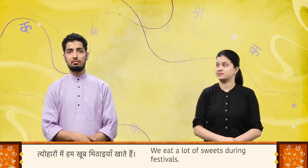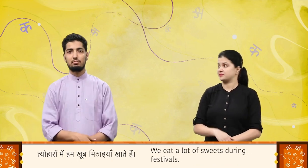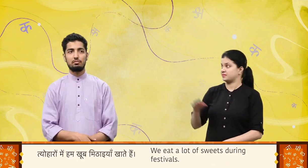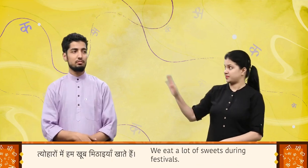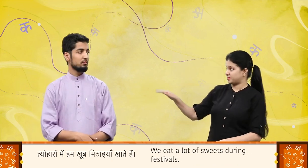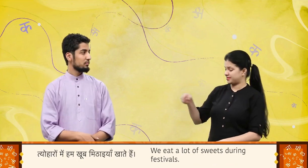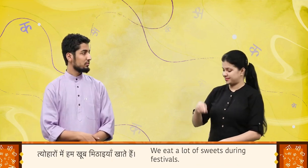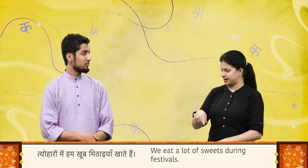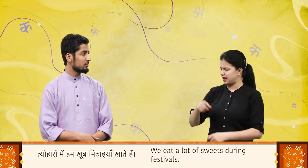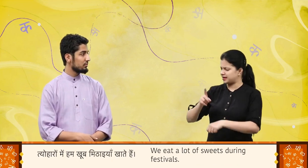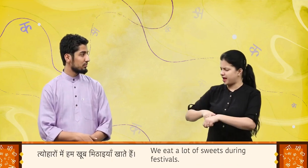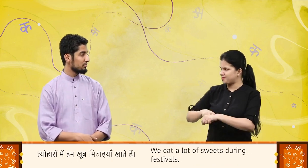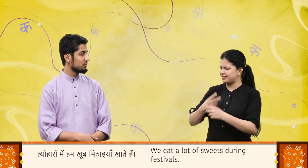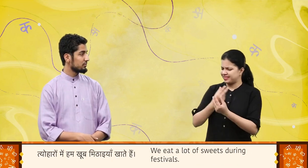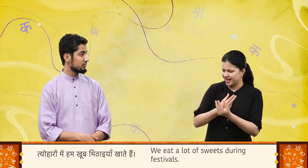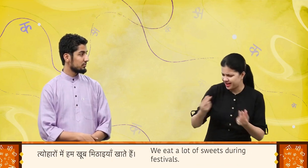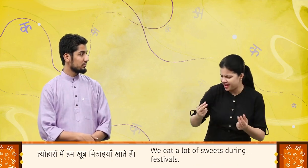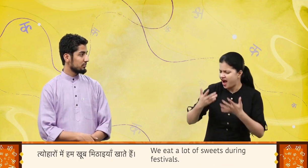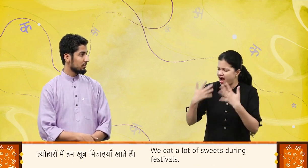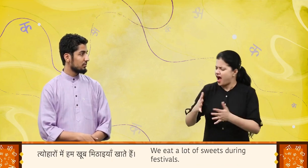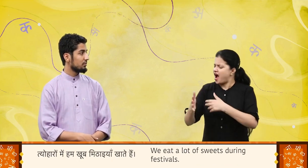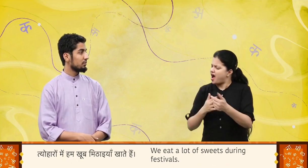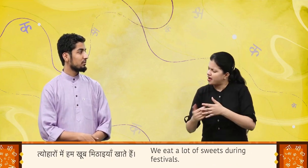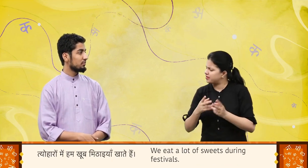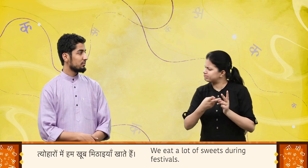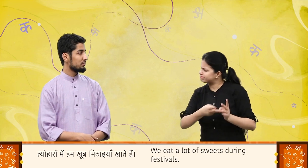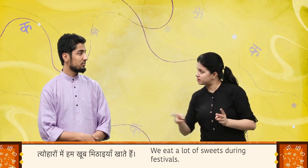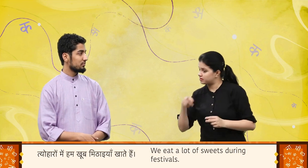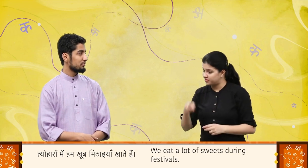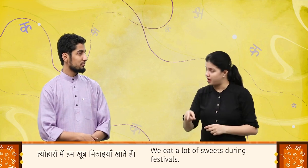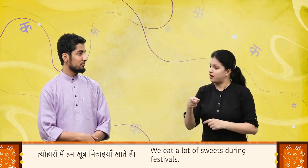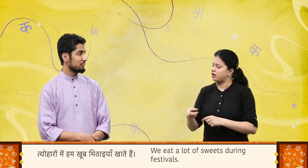त्योहारों में हम खूब मिठाईयां खाते हैं